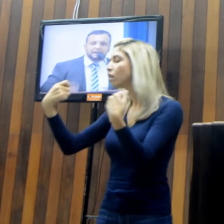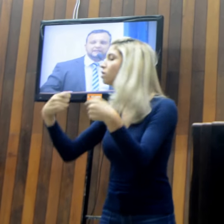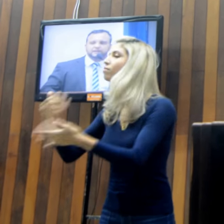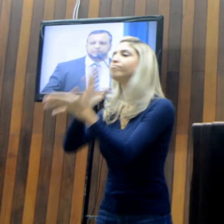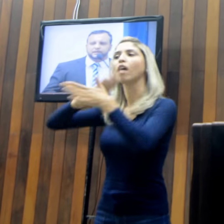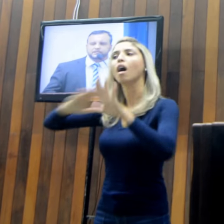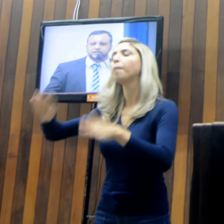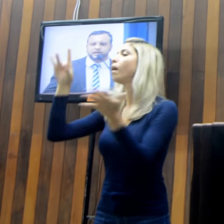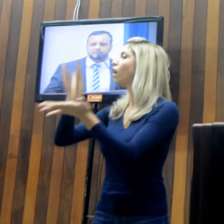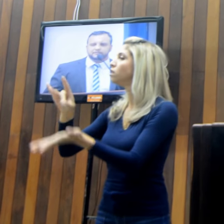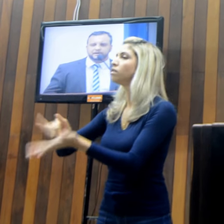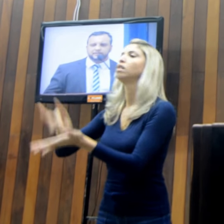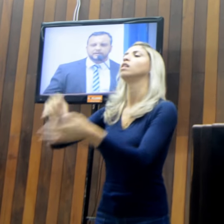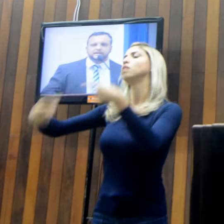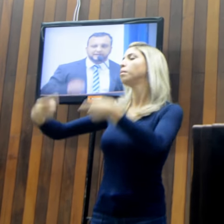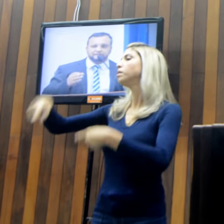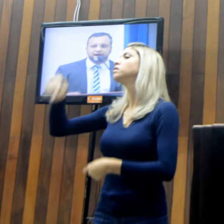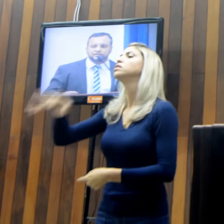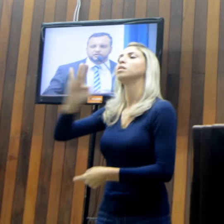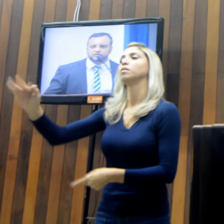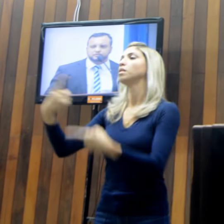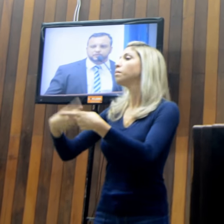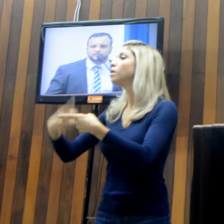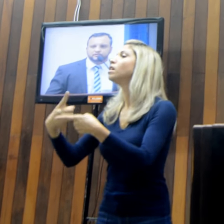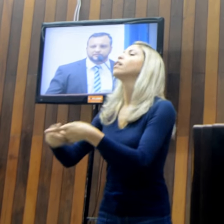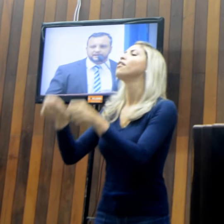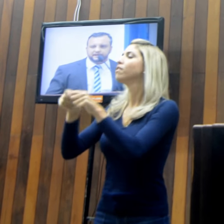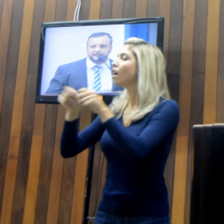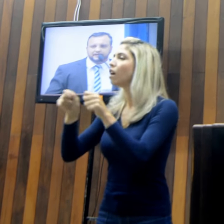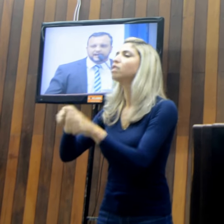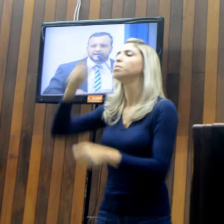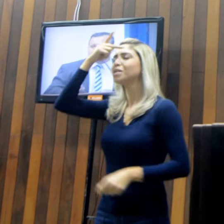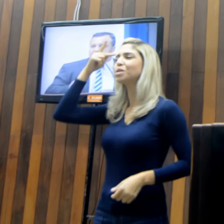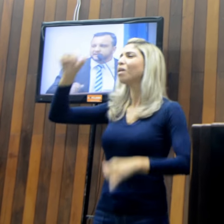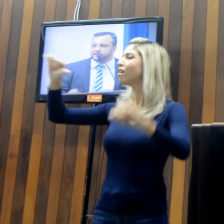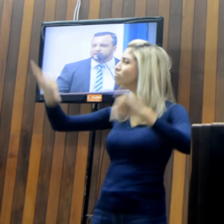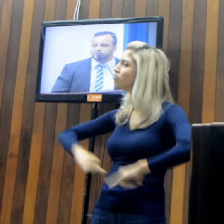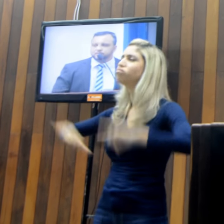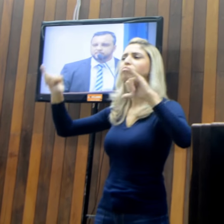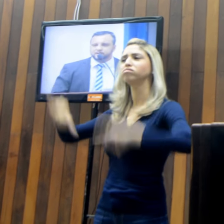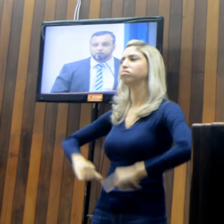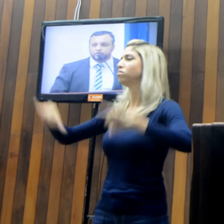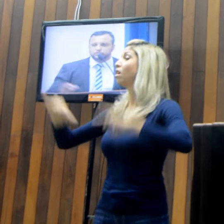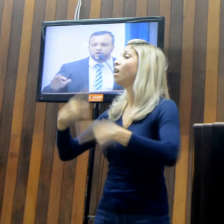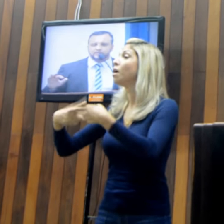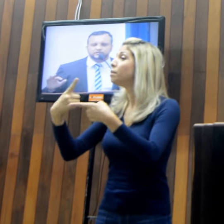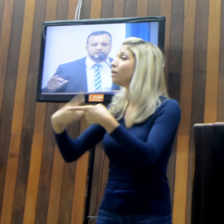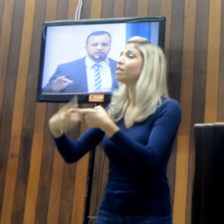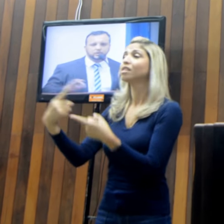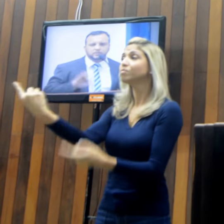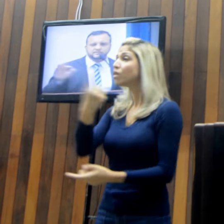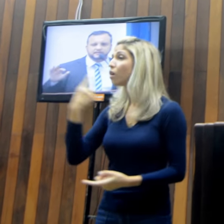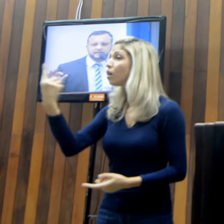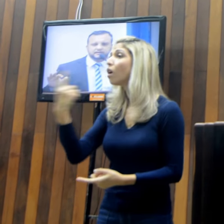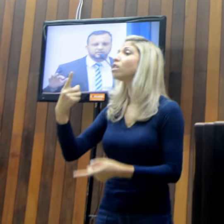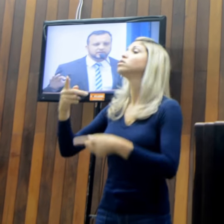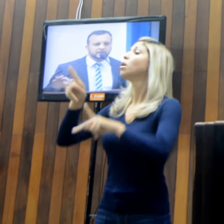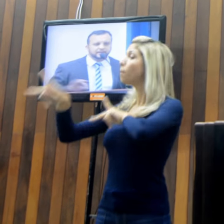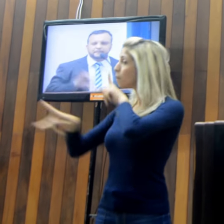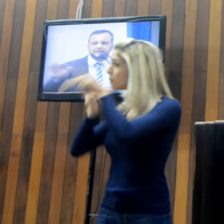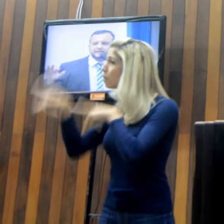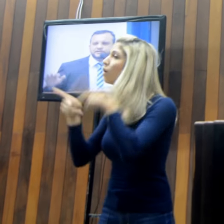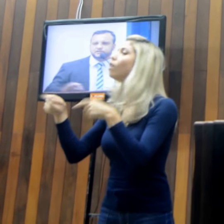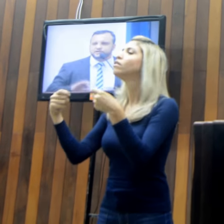estirpado na política de Cabo Frio e que faz o nosso povo sofrer. É esse enfrentamento que todos nós, enquanto cidadãos,